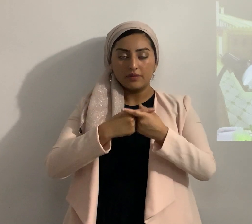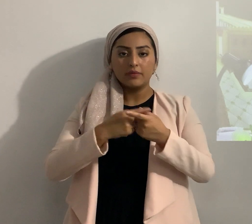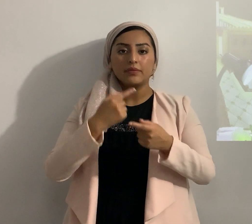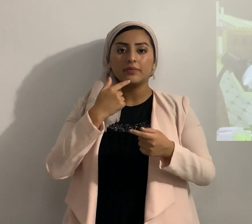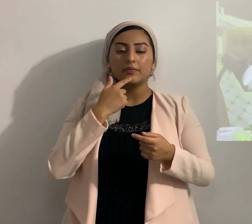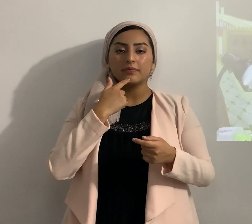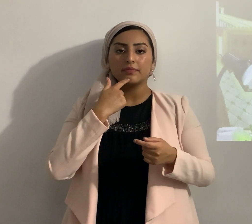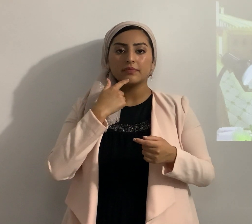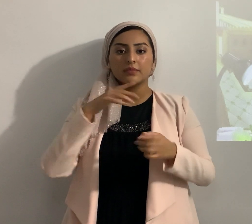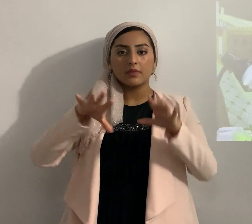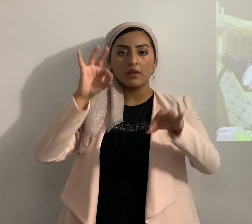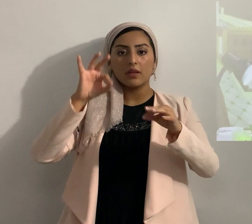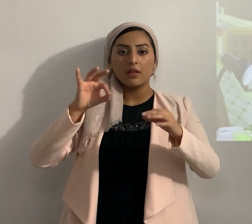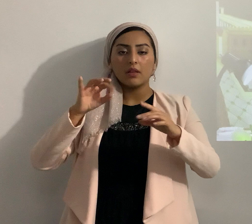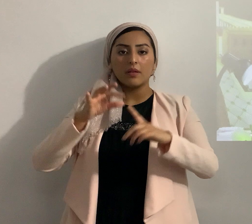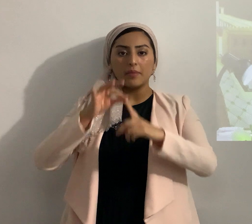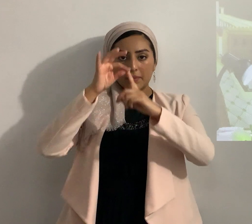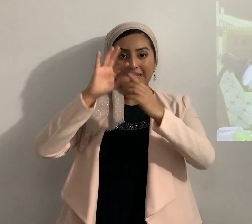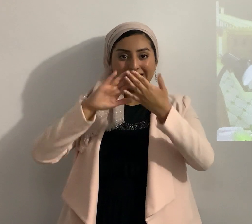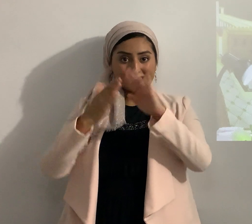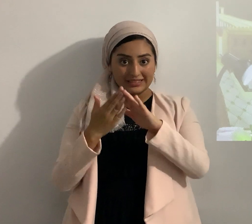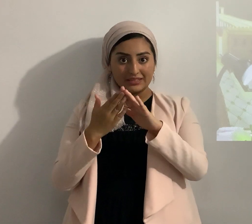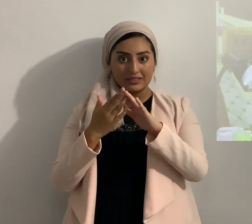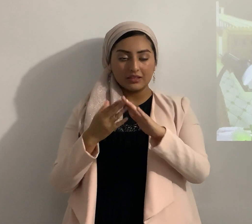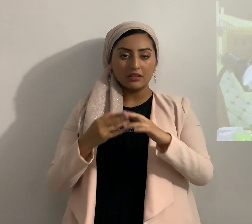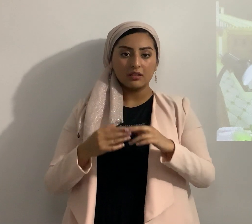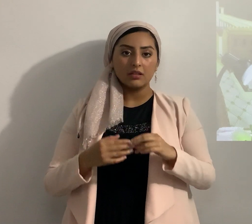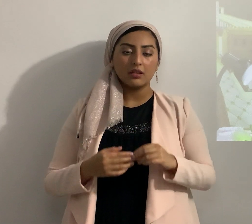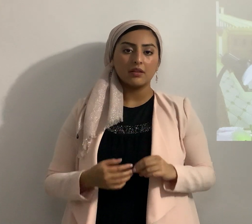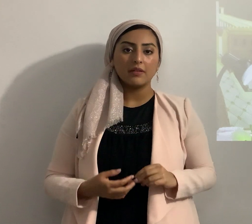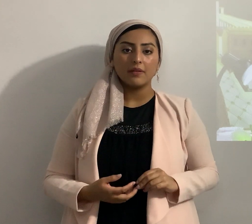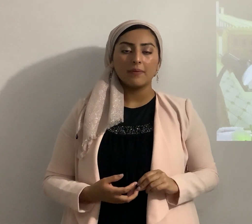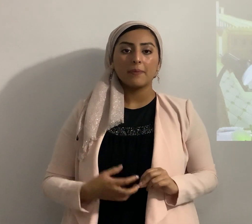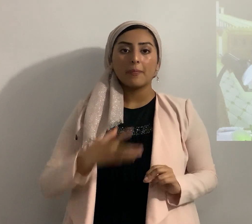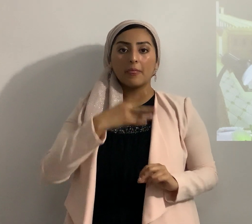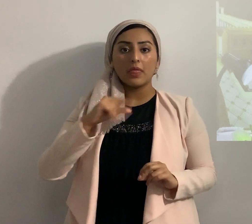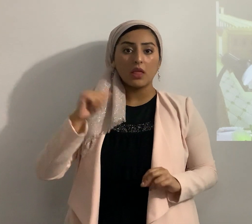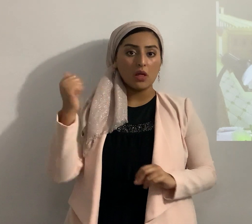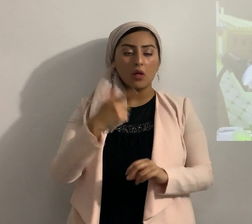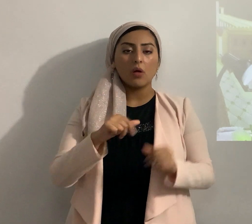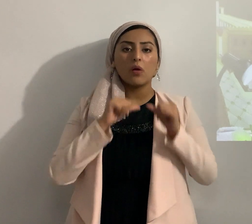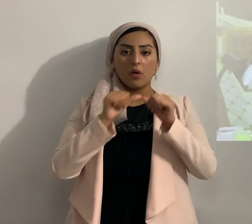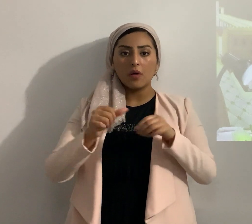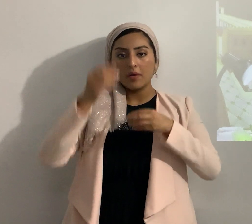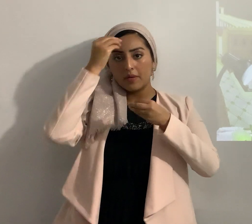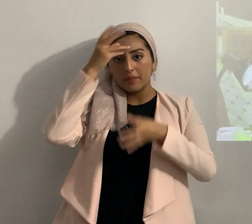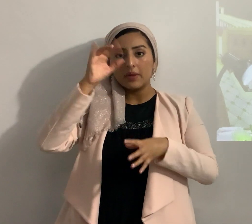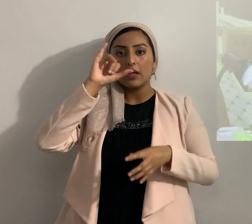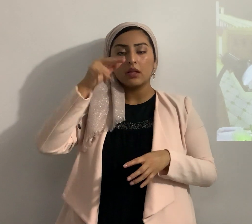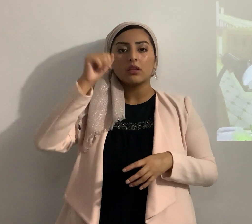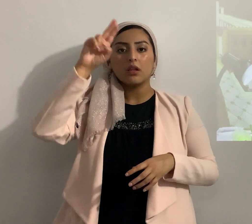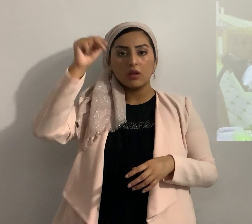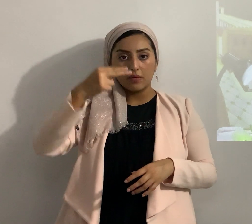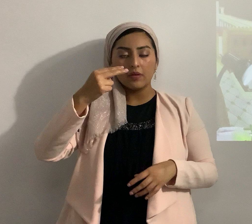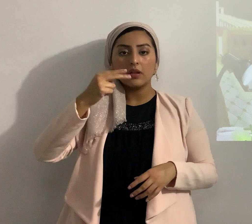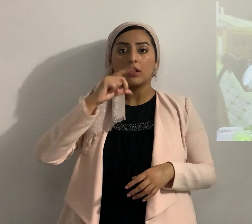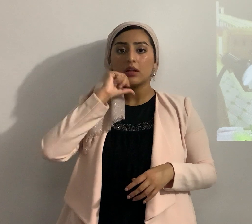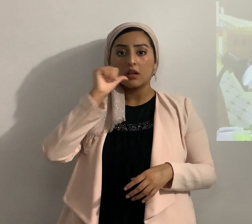ciudades ¿de acuerdo? y todo siempre por obedecer a Yahweh y no basarse en